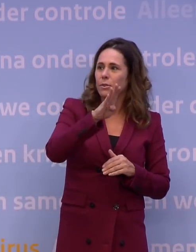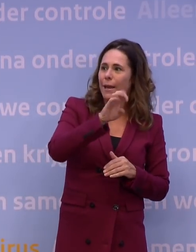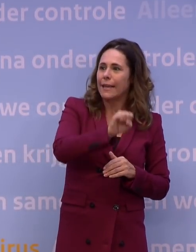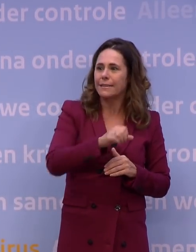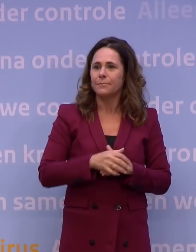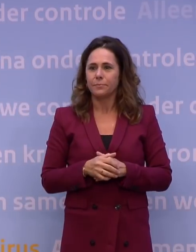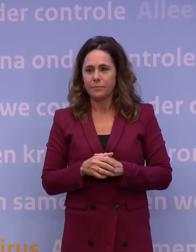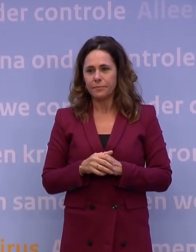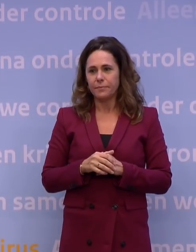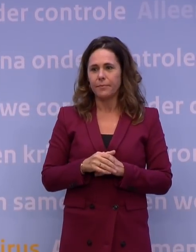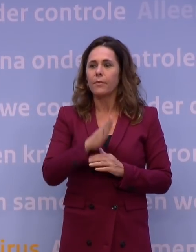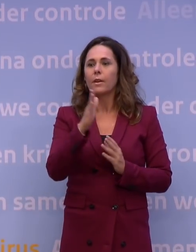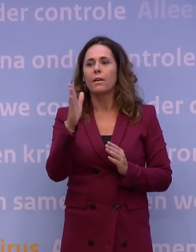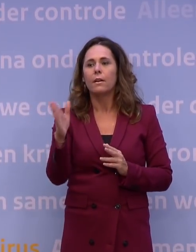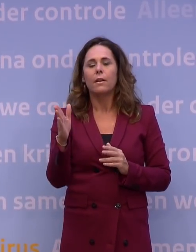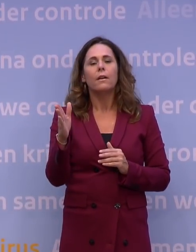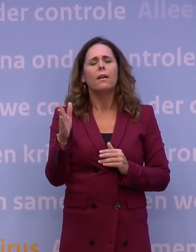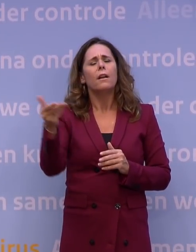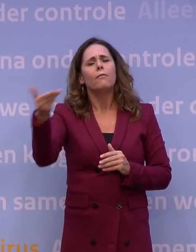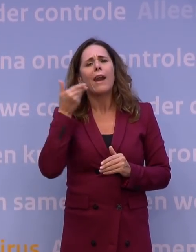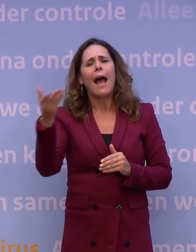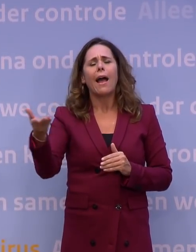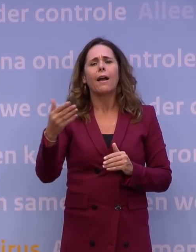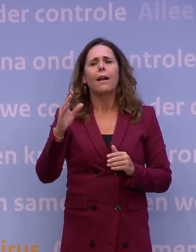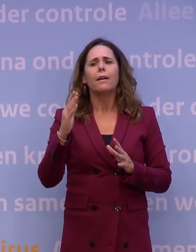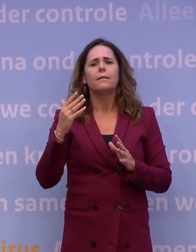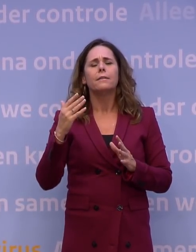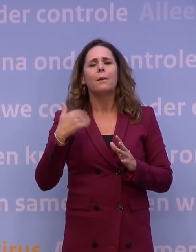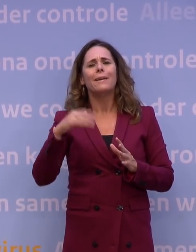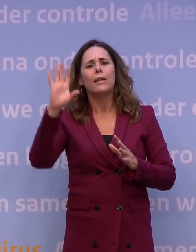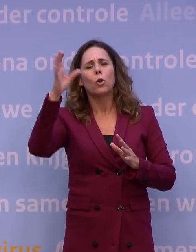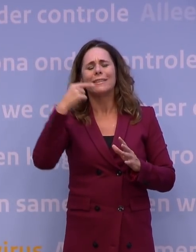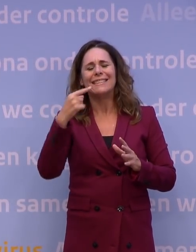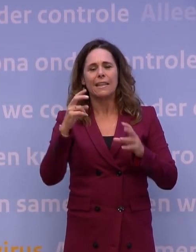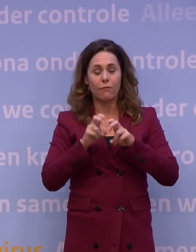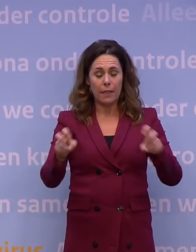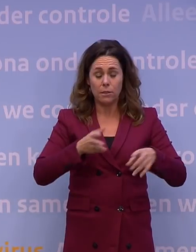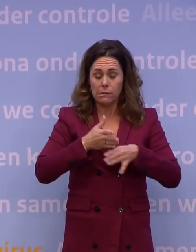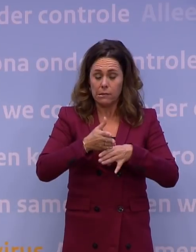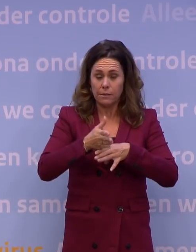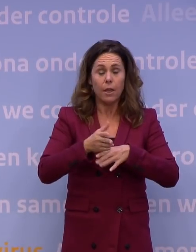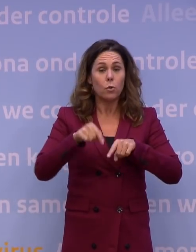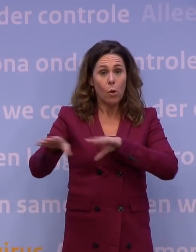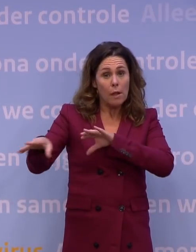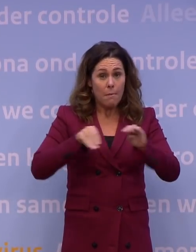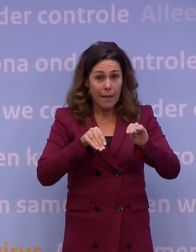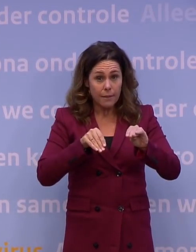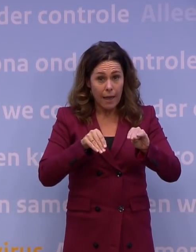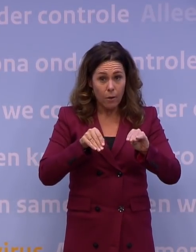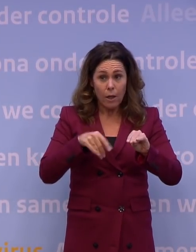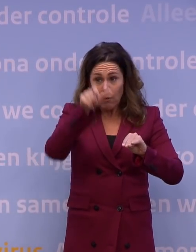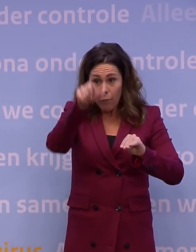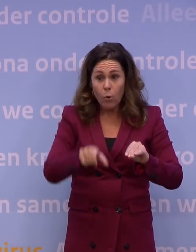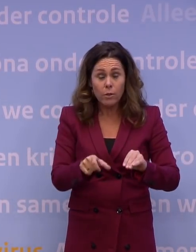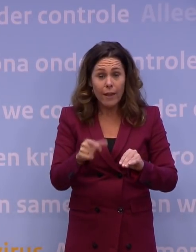uitzendingen. RTL. Meneer Rutte, als het virus een mammoetanker is en we zitten zelfs met deze maatregelen volgende week op de